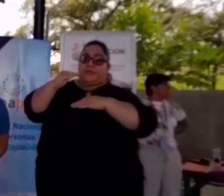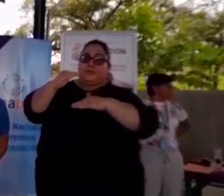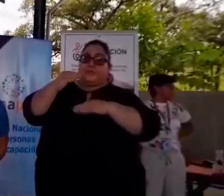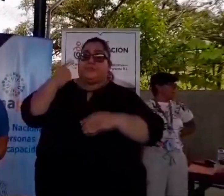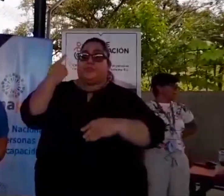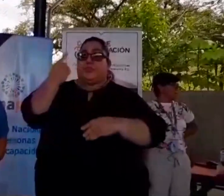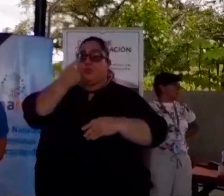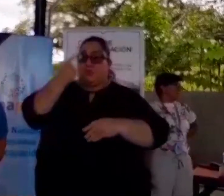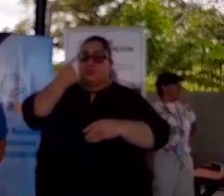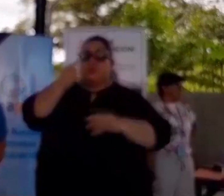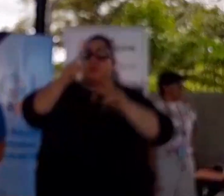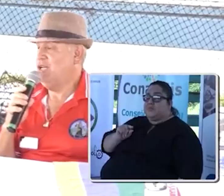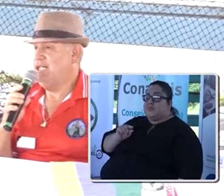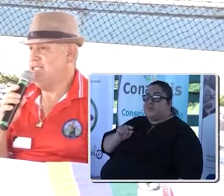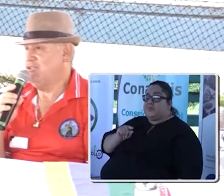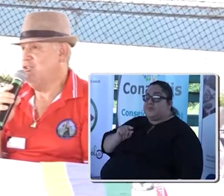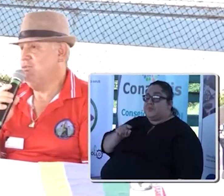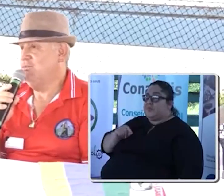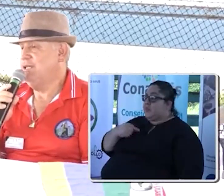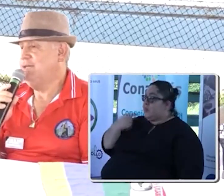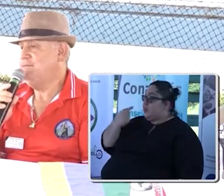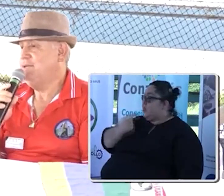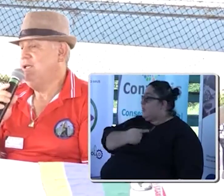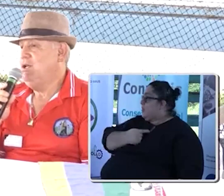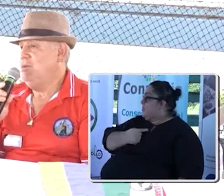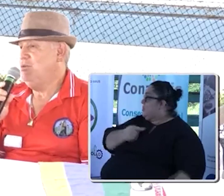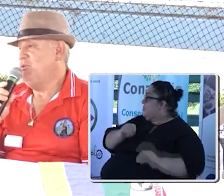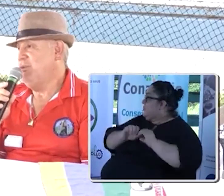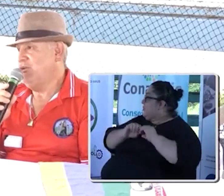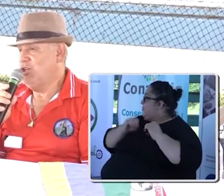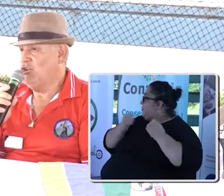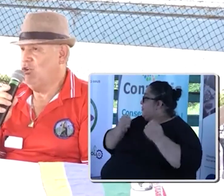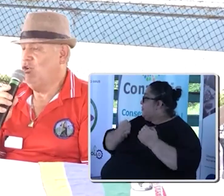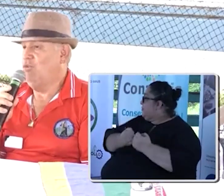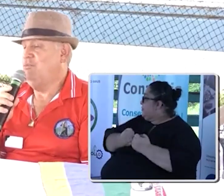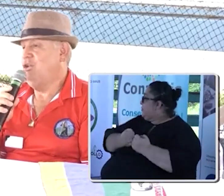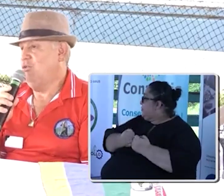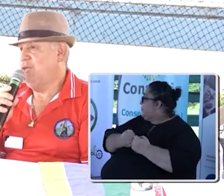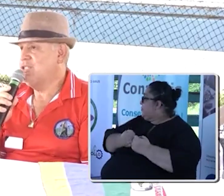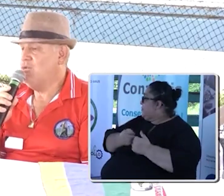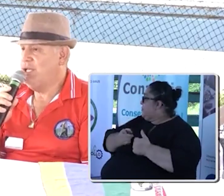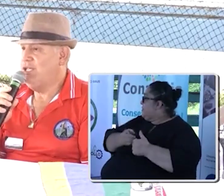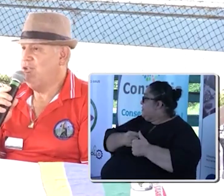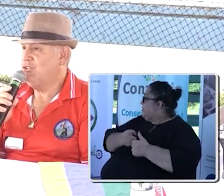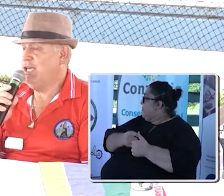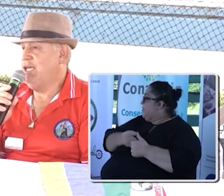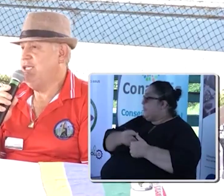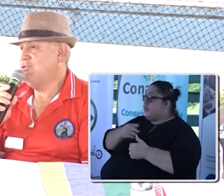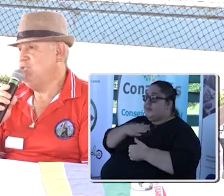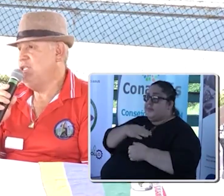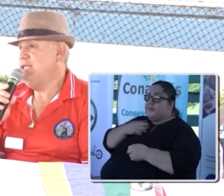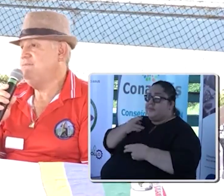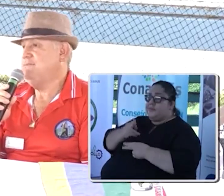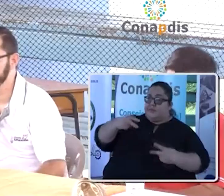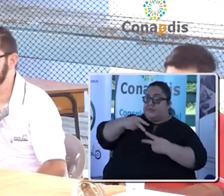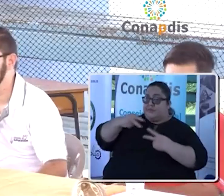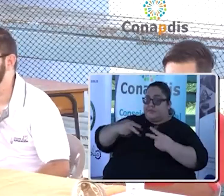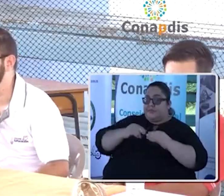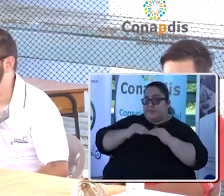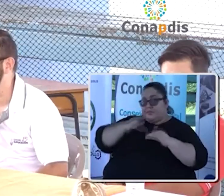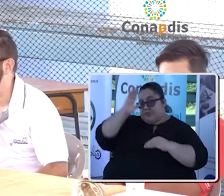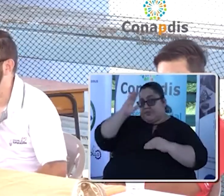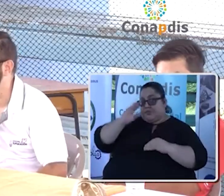Bajaría a una tasa de un 4% Y así La ley nos lo demanda Incluir a esta